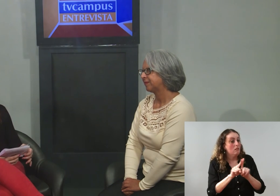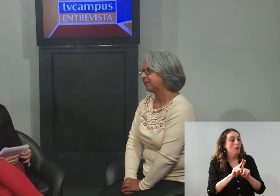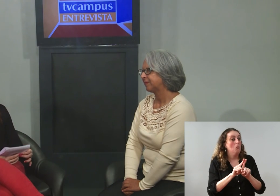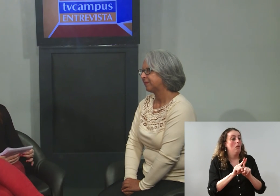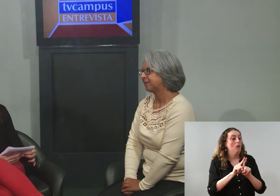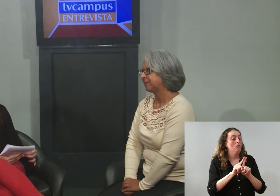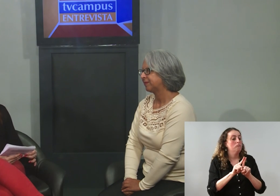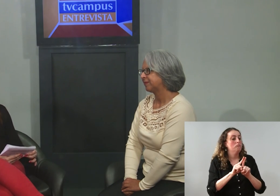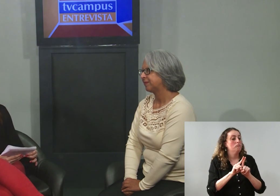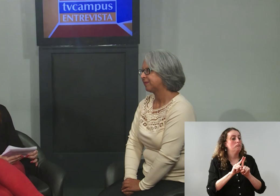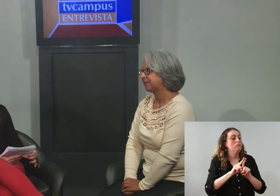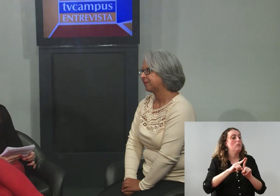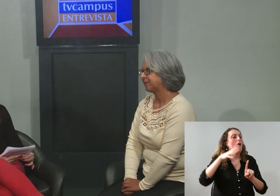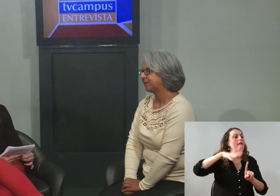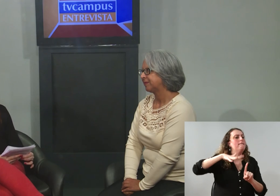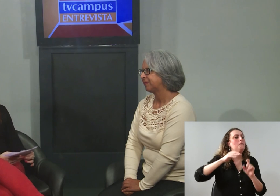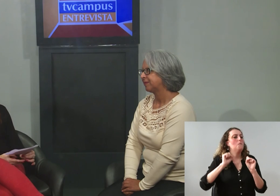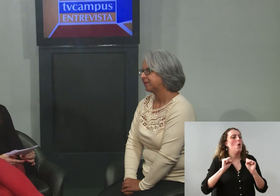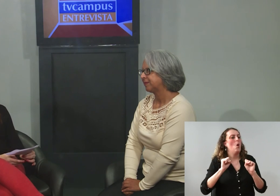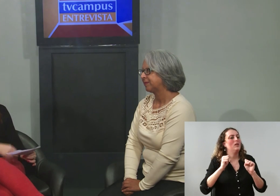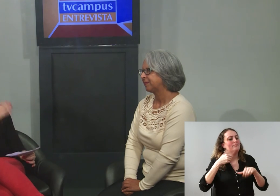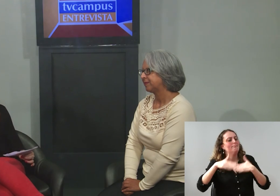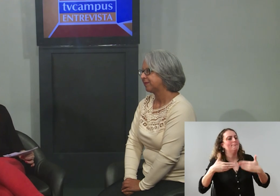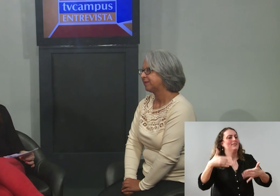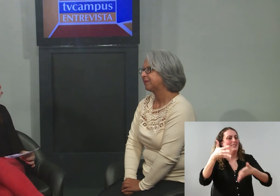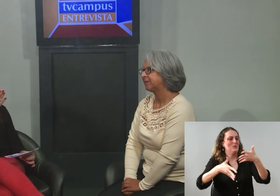e contribuem para a língua de sinais. Obrigada, então.